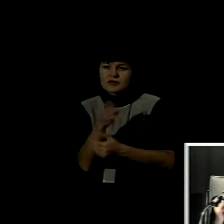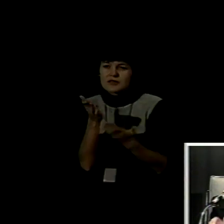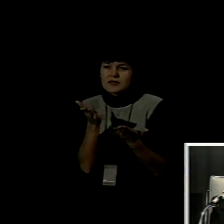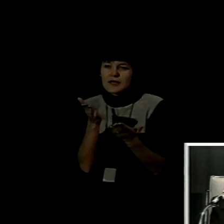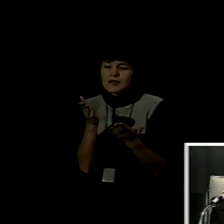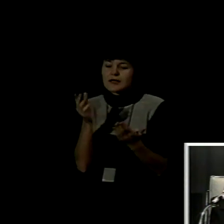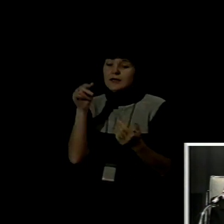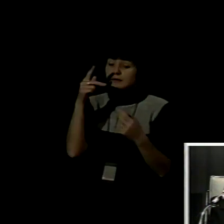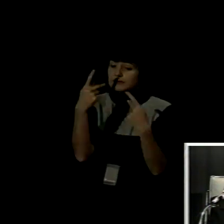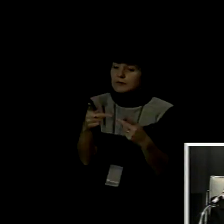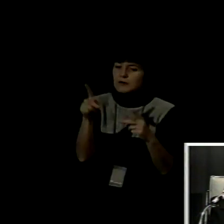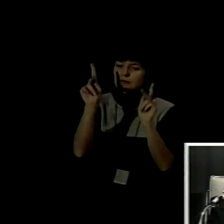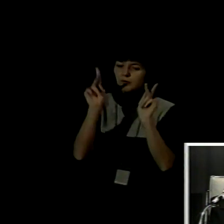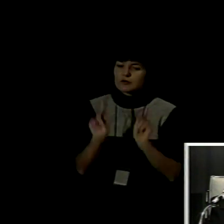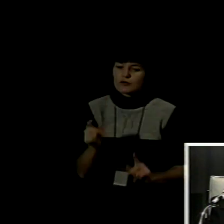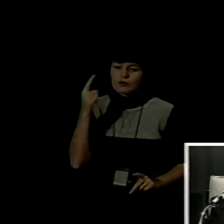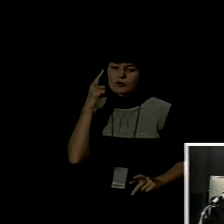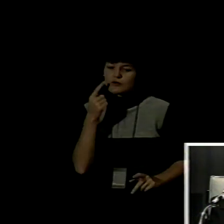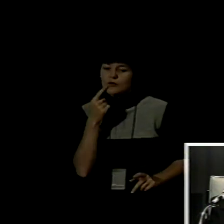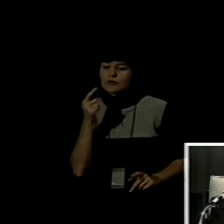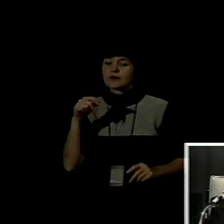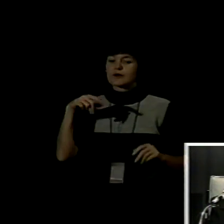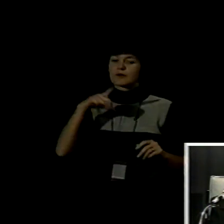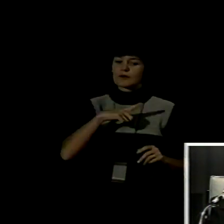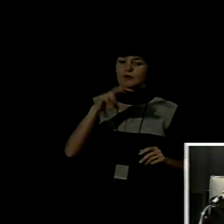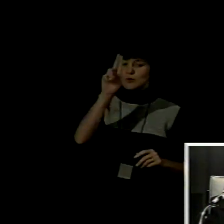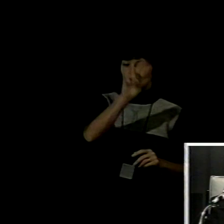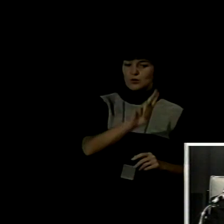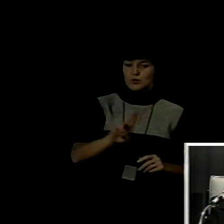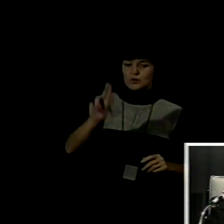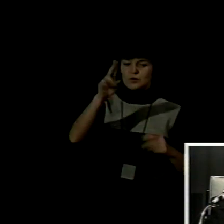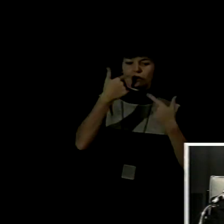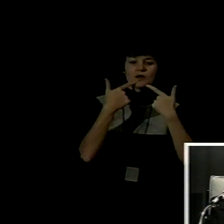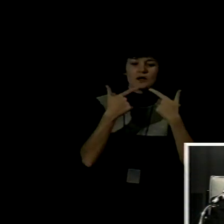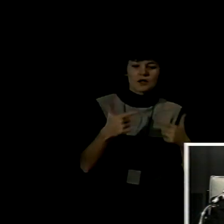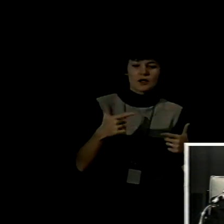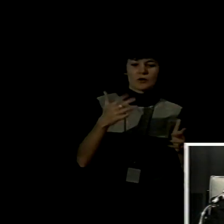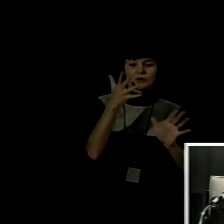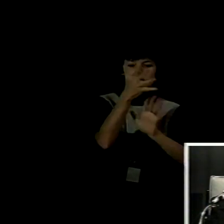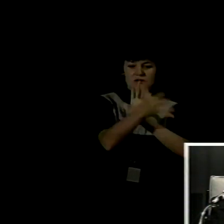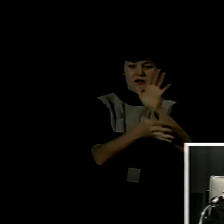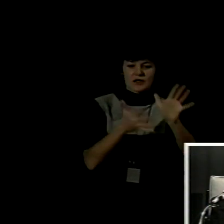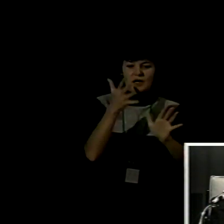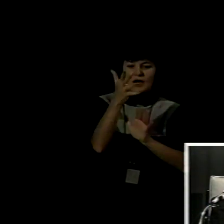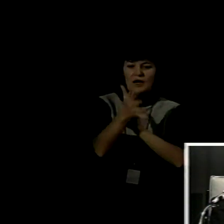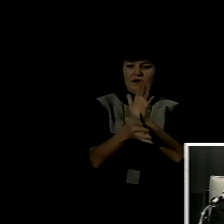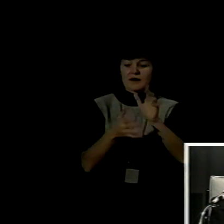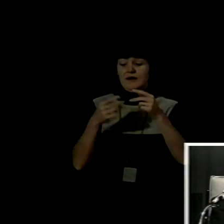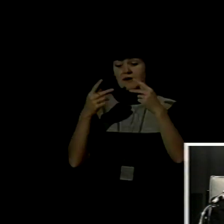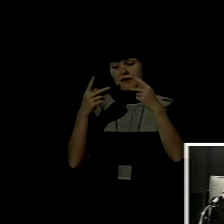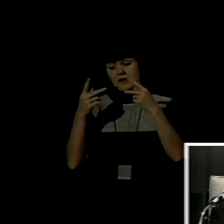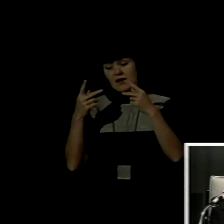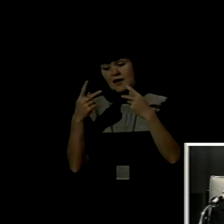materna marca la pertenencia a su cultura y también propicia el establecimiento de distintas relaciones